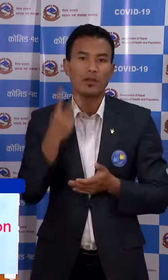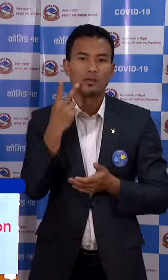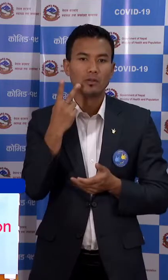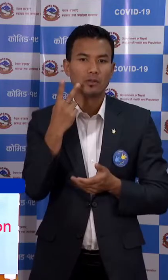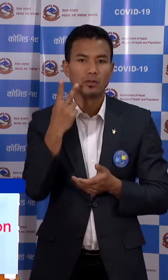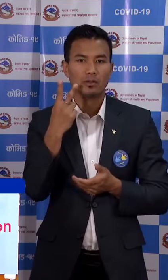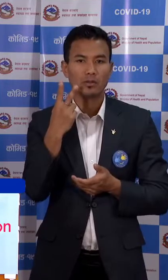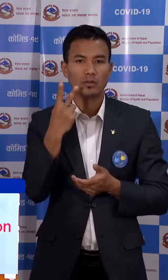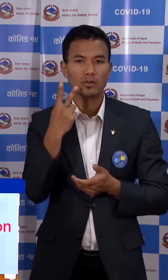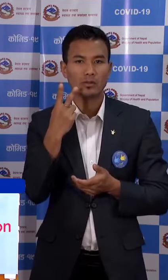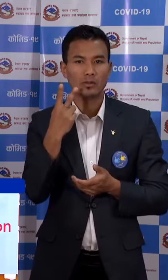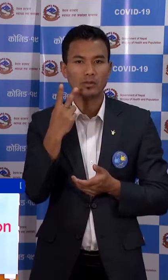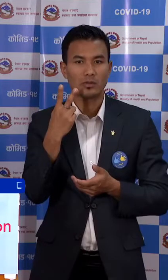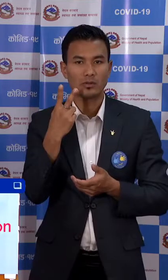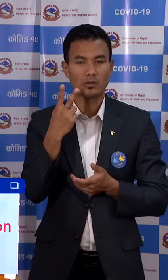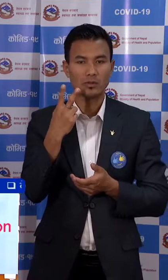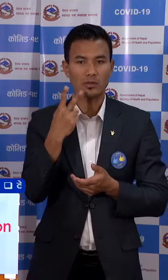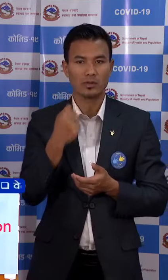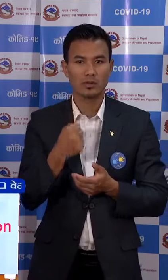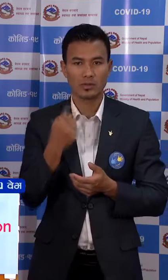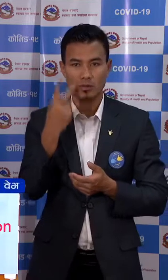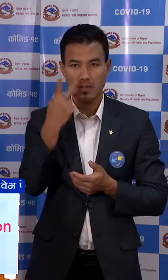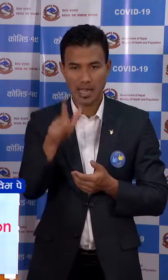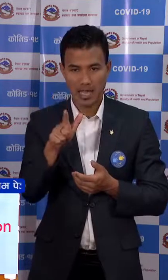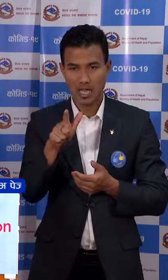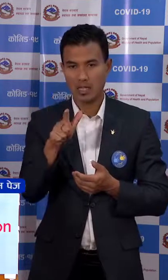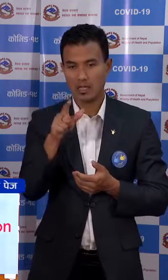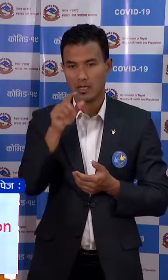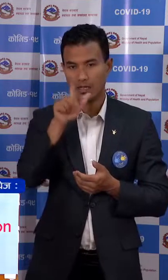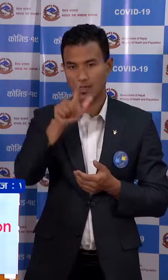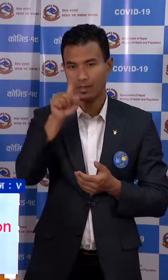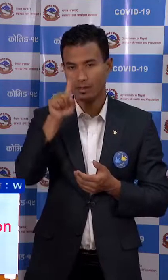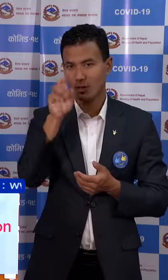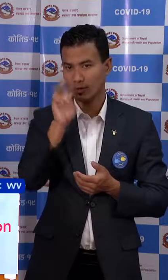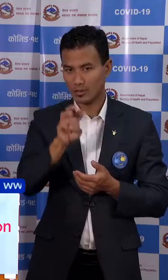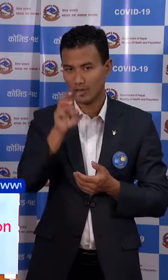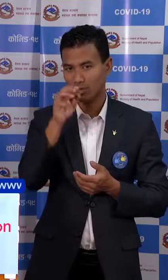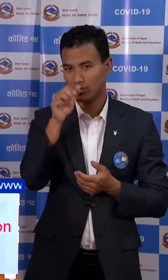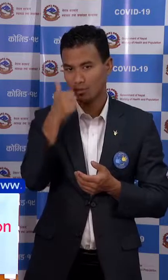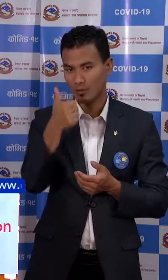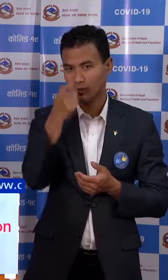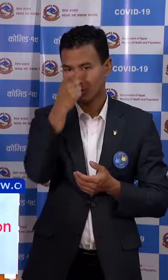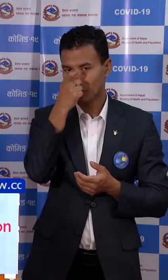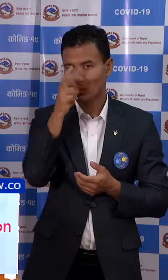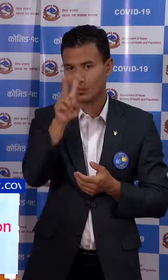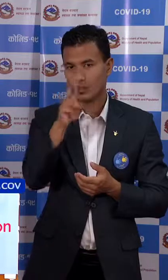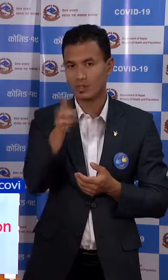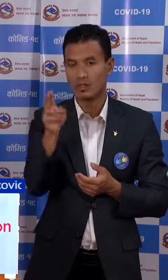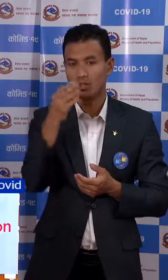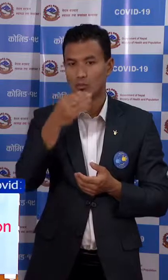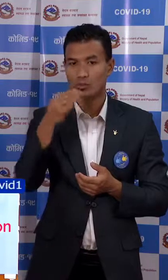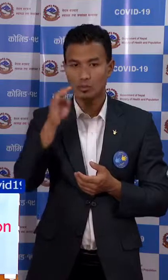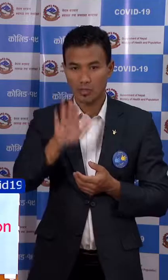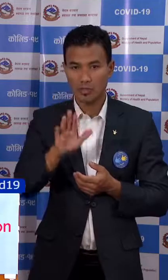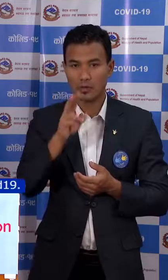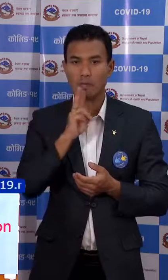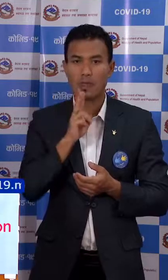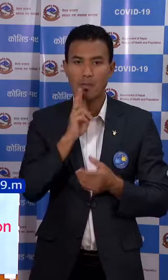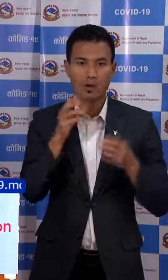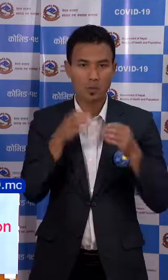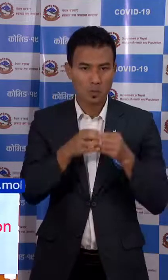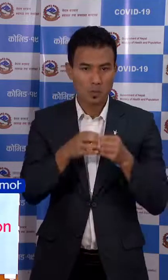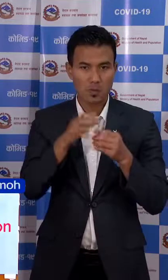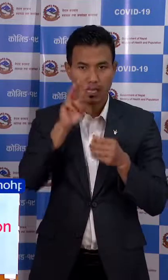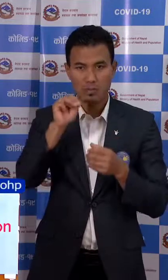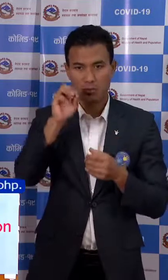,001,062 जना उनुन छा र एमरो भाइबर ग्रूप